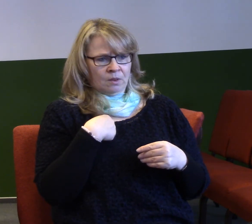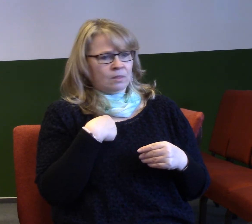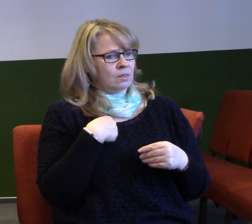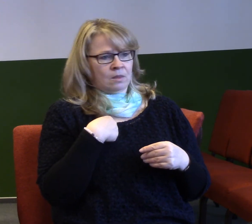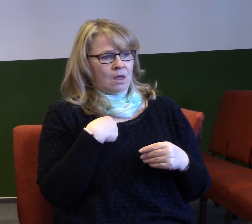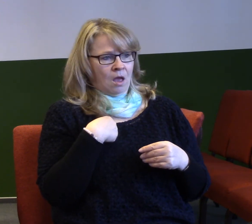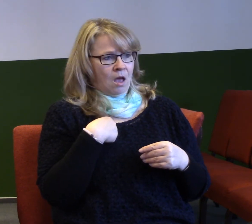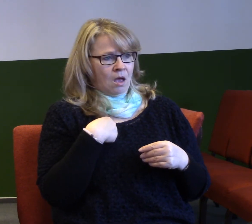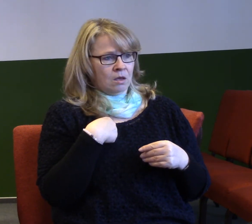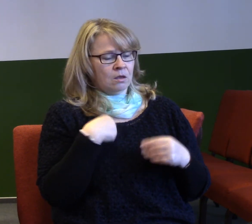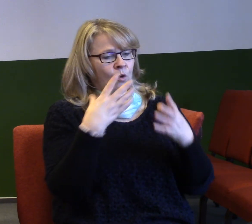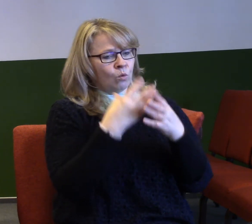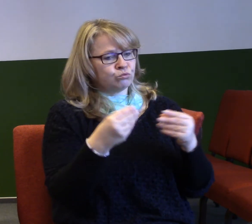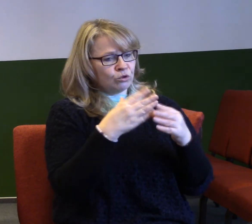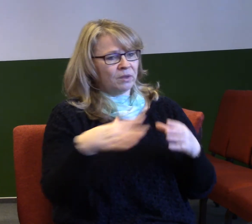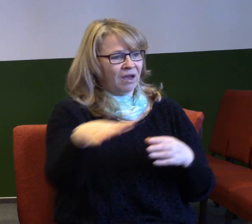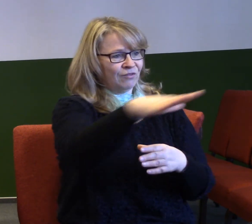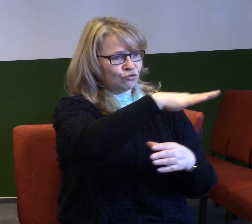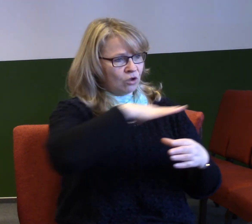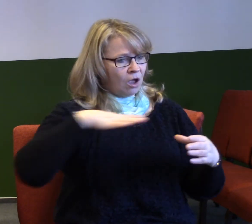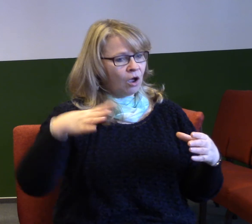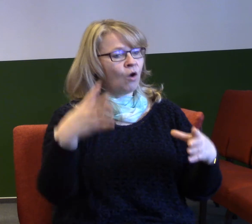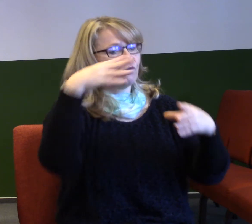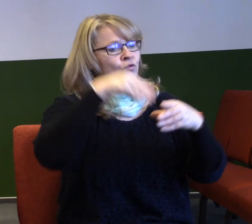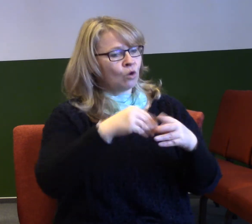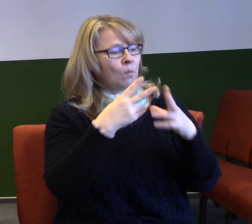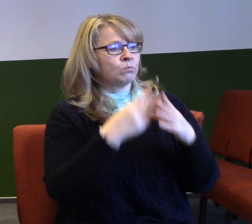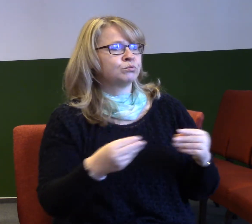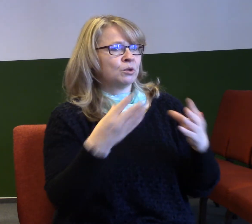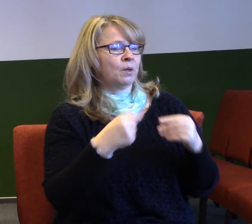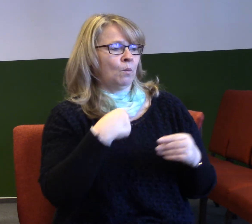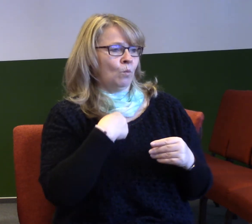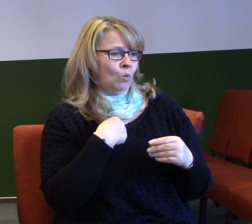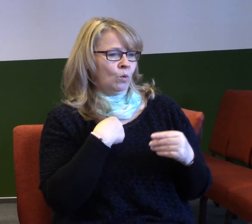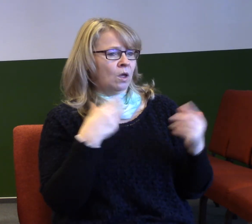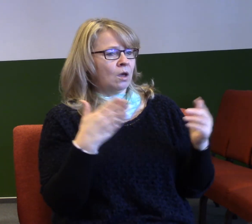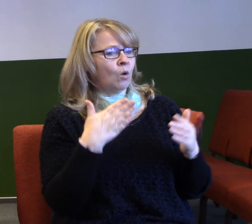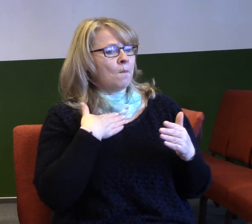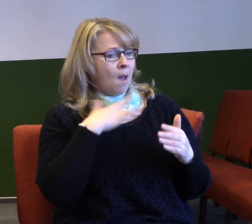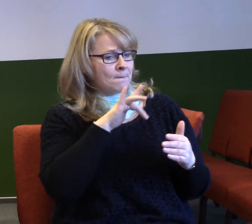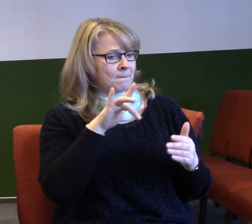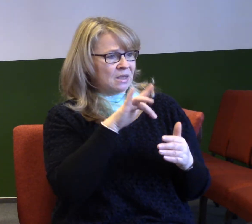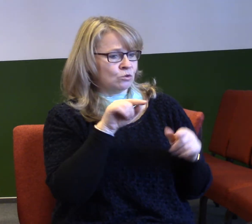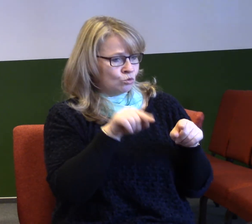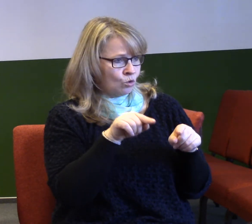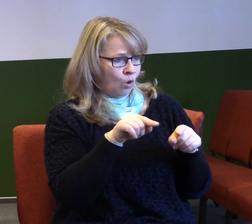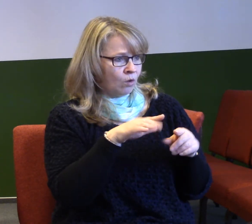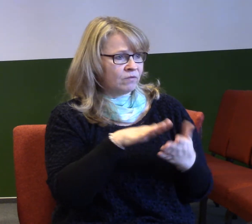většího příběhu nás všech. A v tom hledám svoje místo, abych podpořil ty druhé. Mluvil jsem o tom,